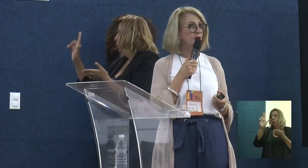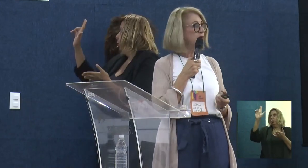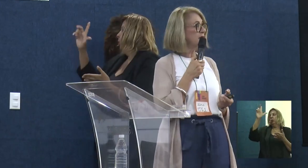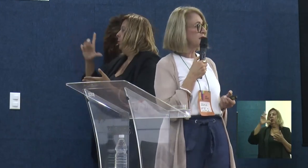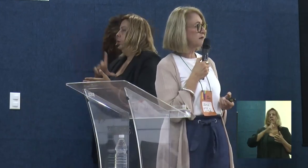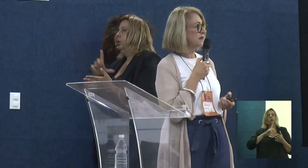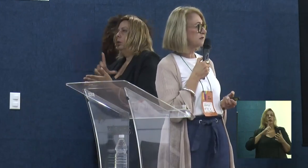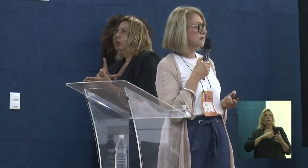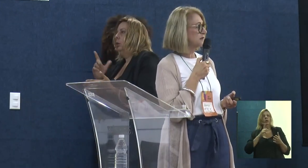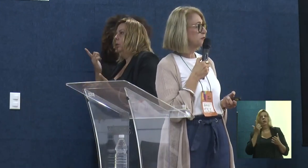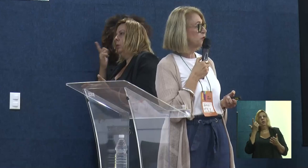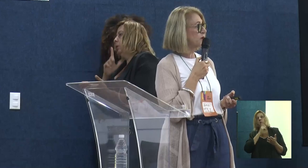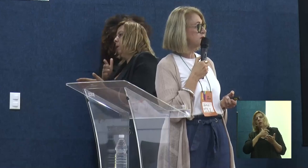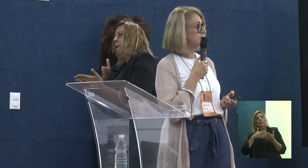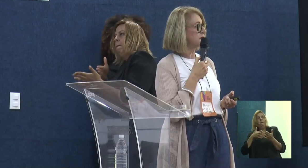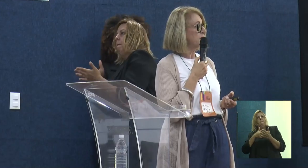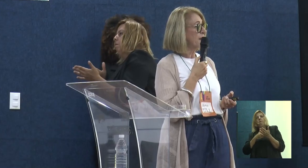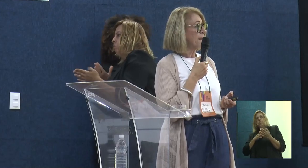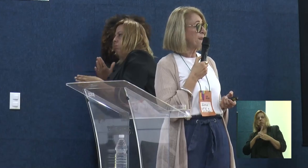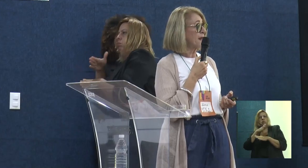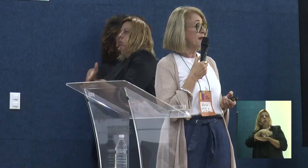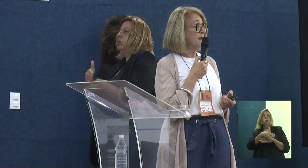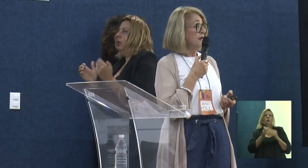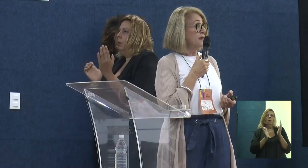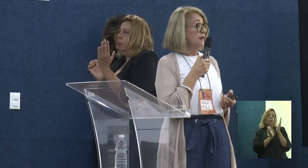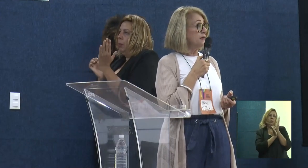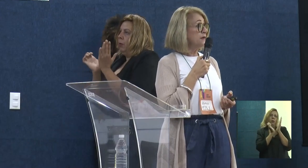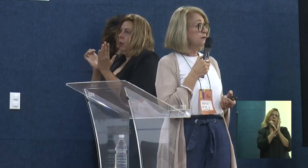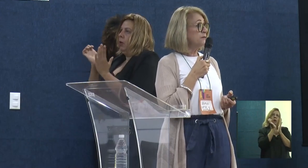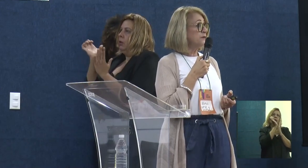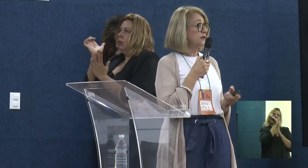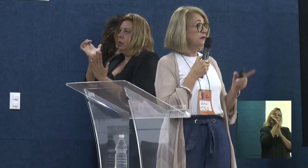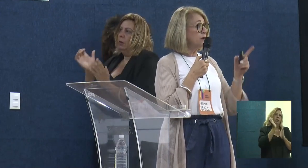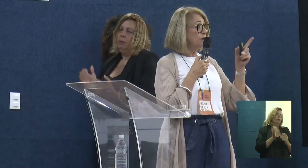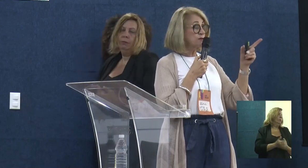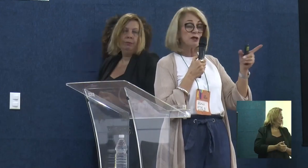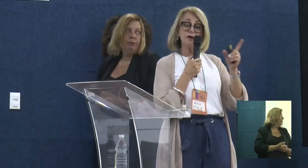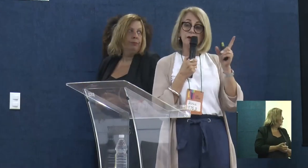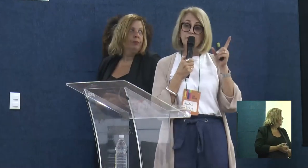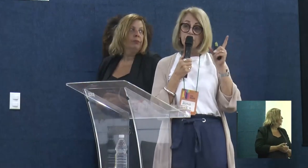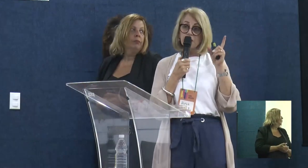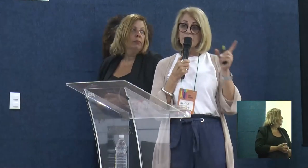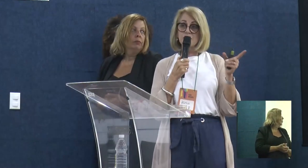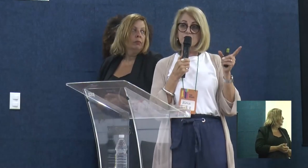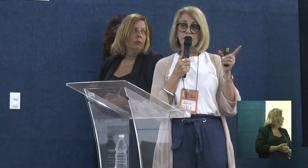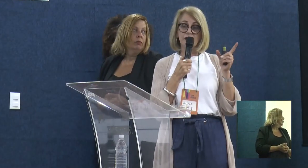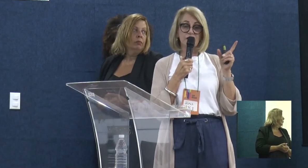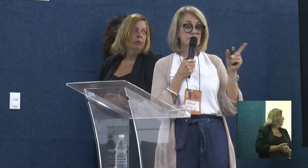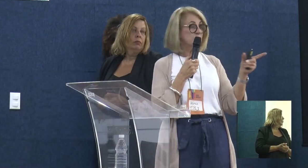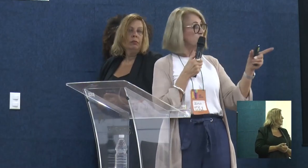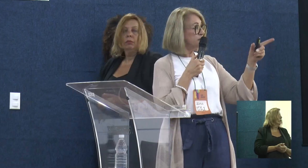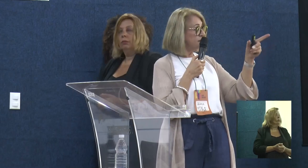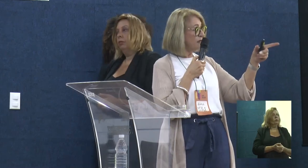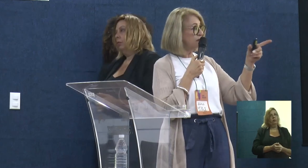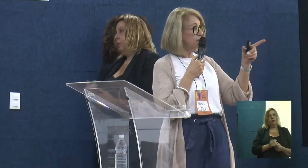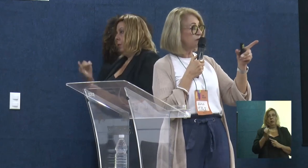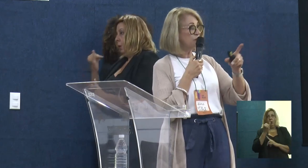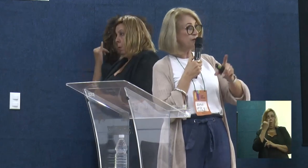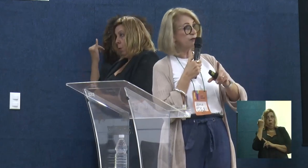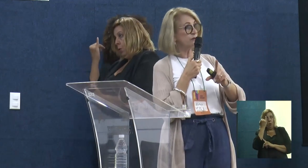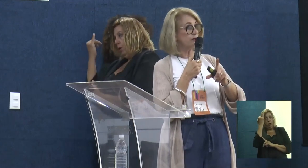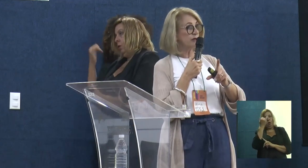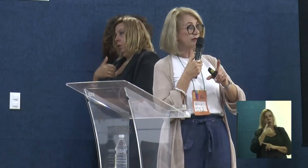barreira da burocracia. E eu acho que é importante que a graduação